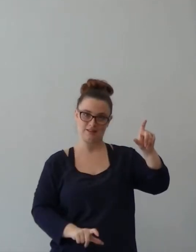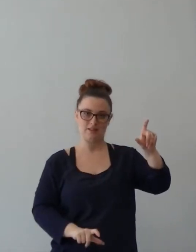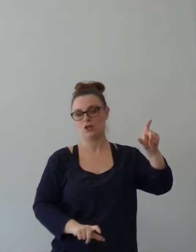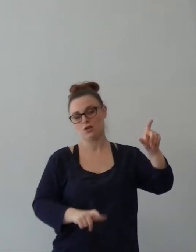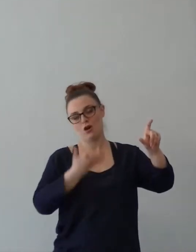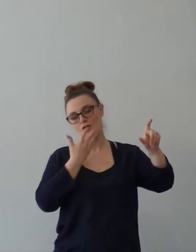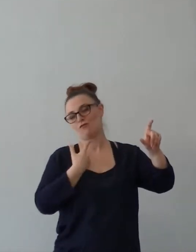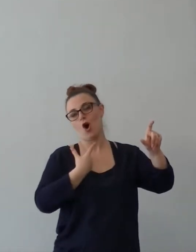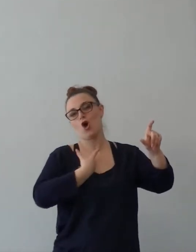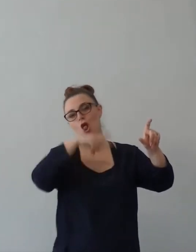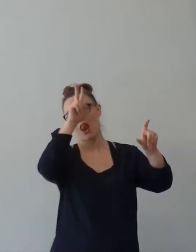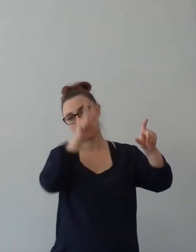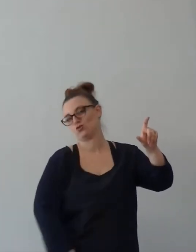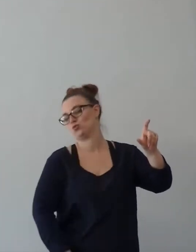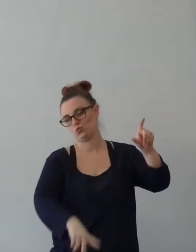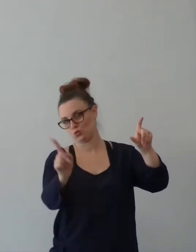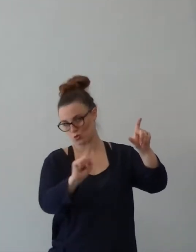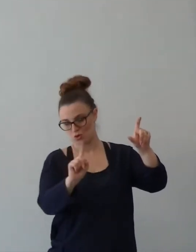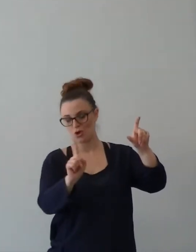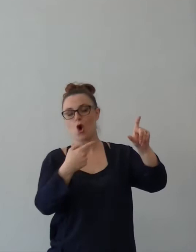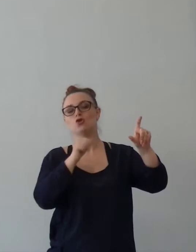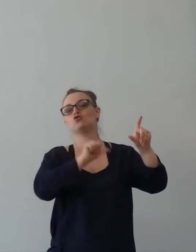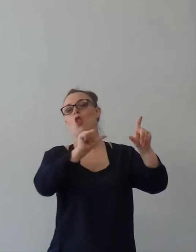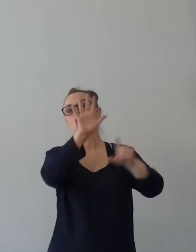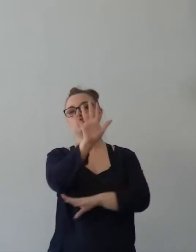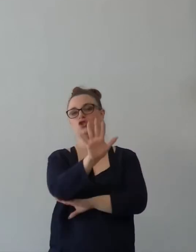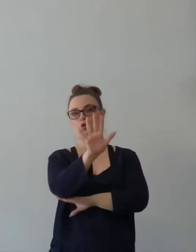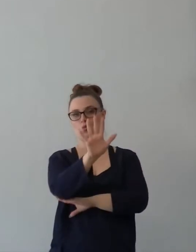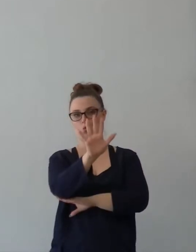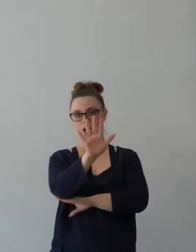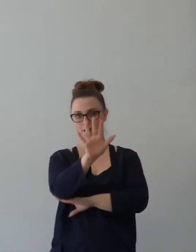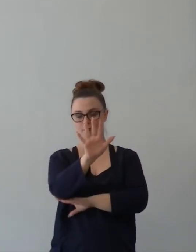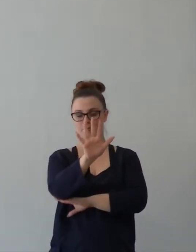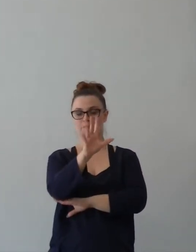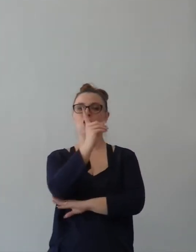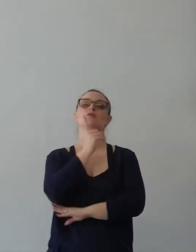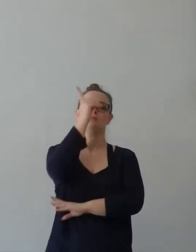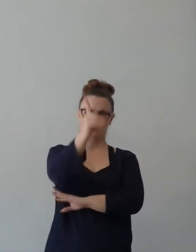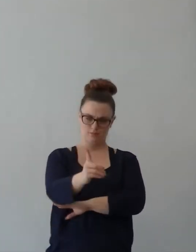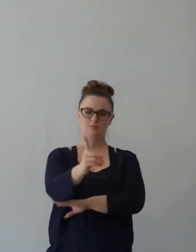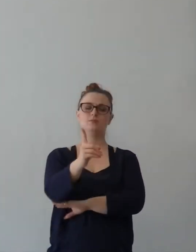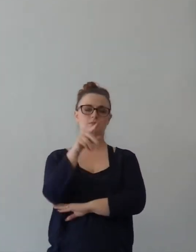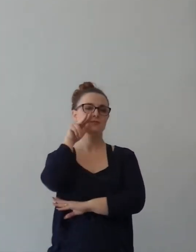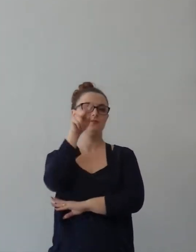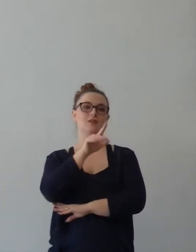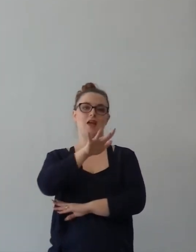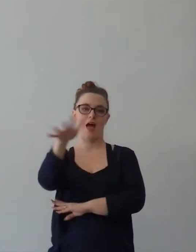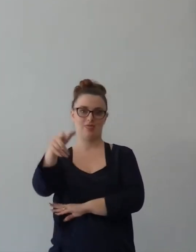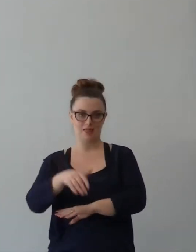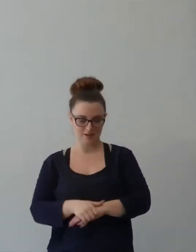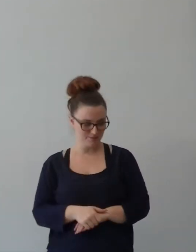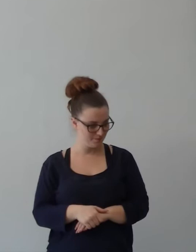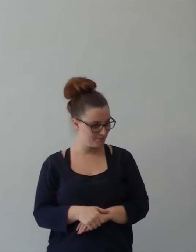mettiamo altri cinquanta. No, ne vediamo soltanto cinque. La prossima sala alla prossima volta. Ma fate